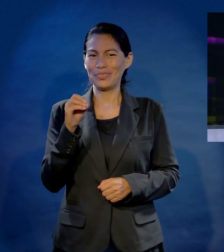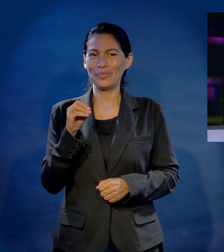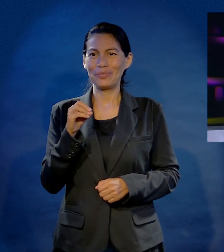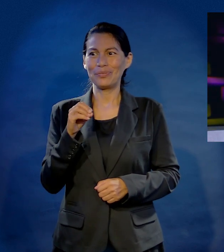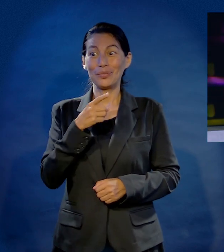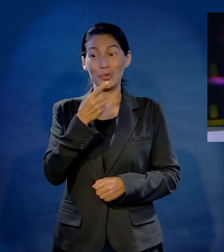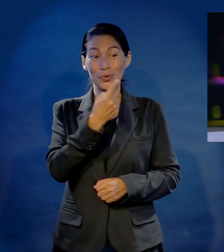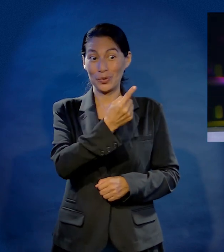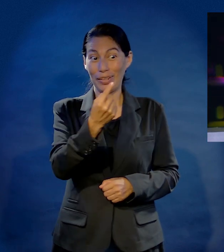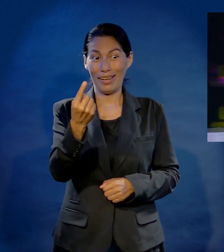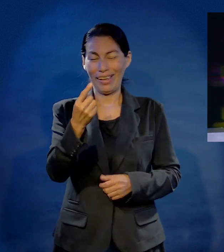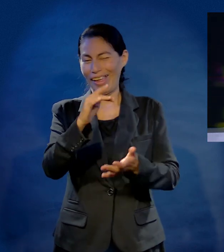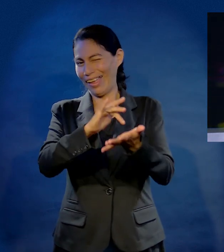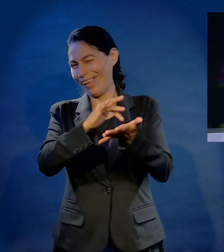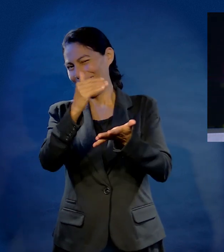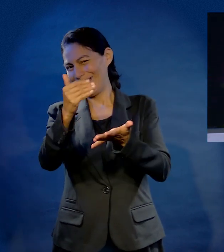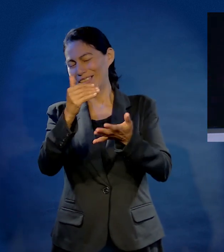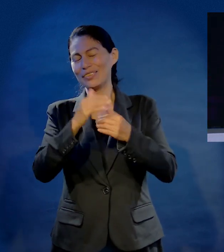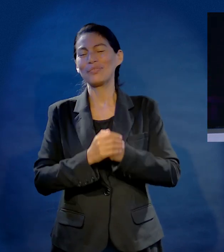Gracias, Gerardo. Donde quiera estés.